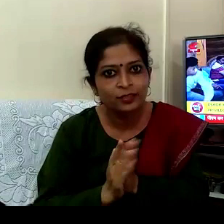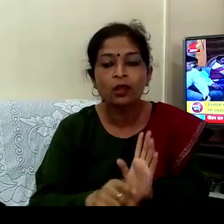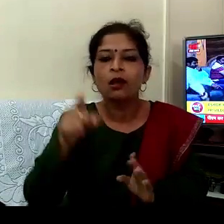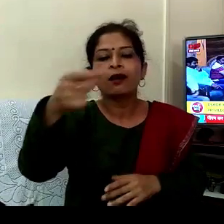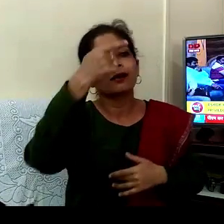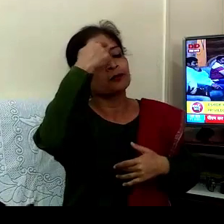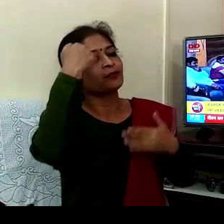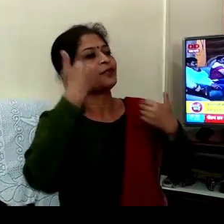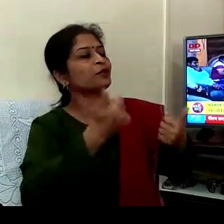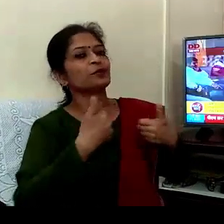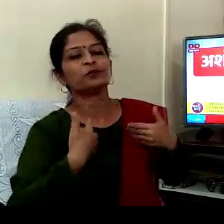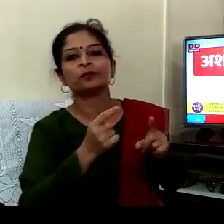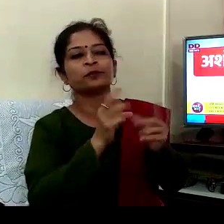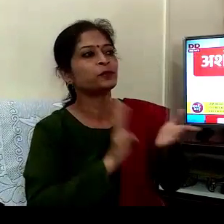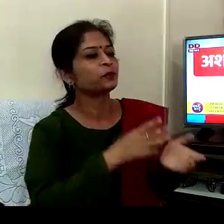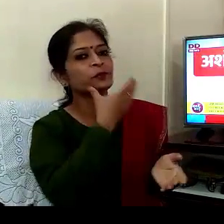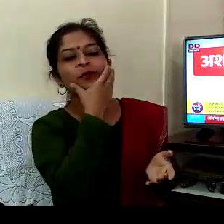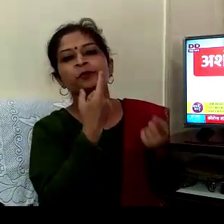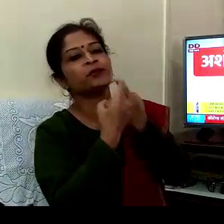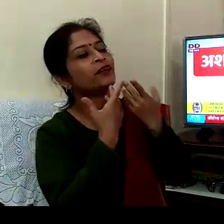آگیہ ہے آپ سے بات ہو رہی ہے میں